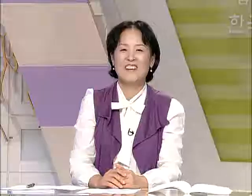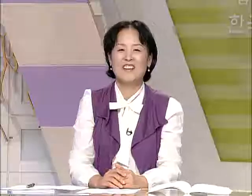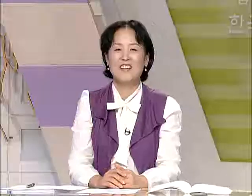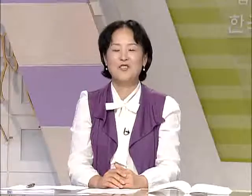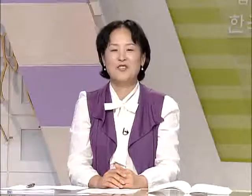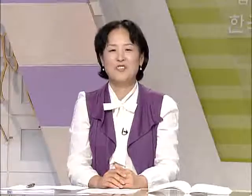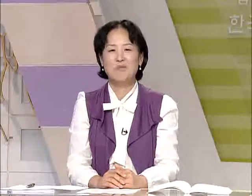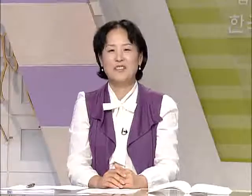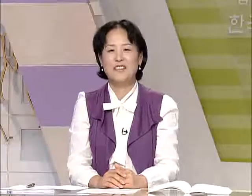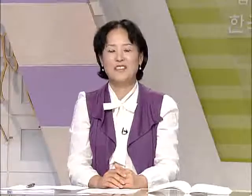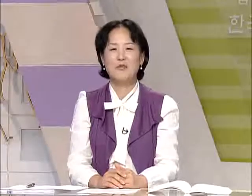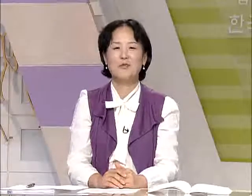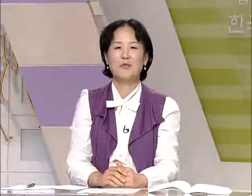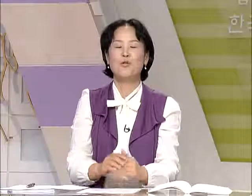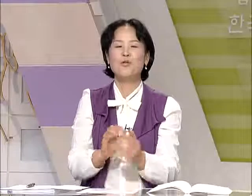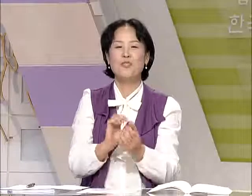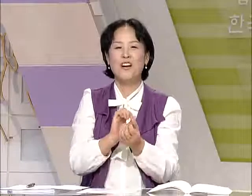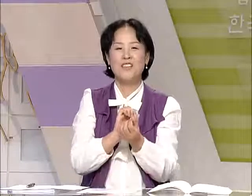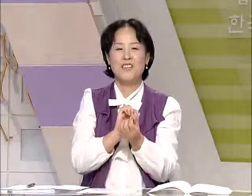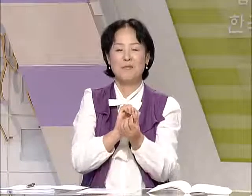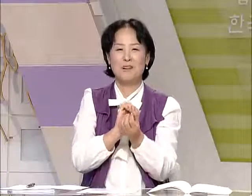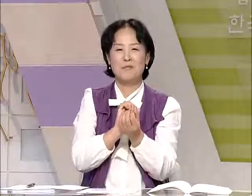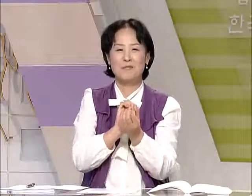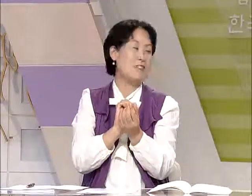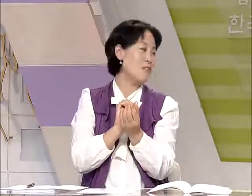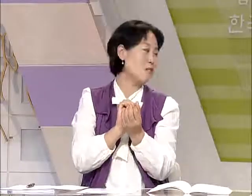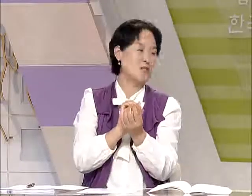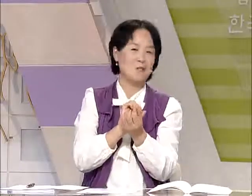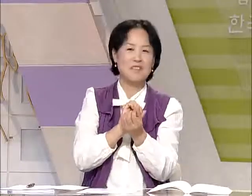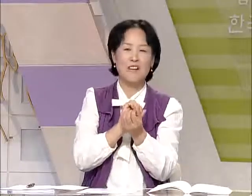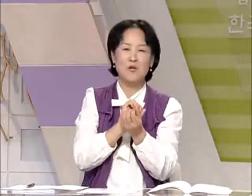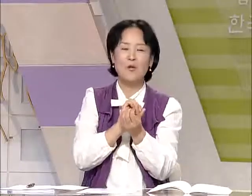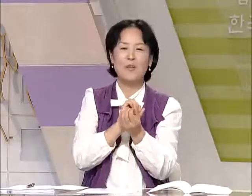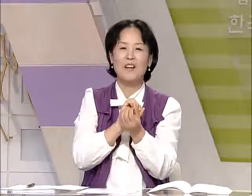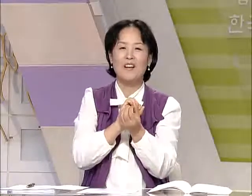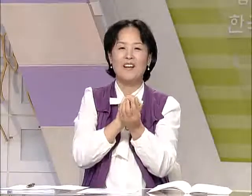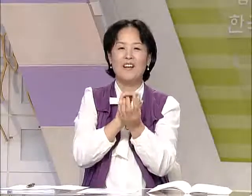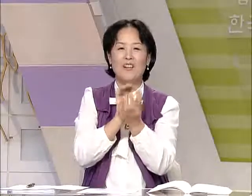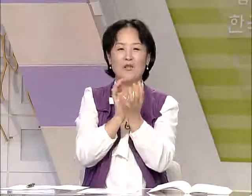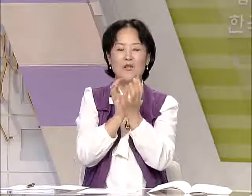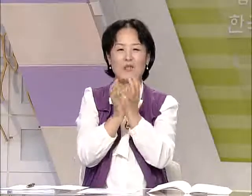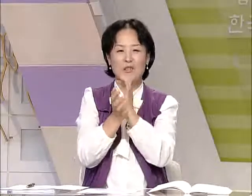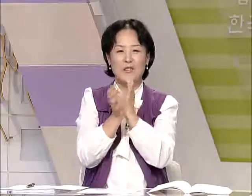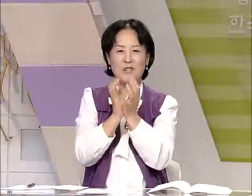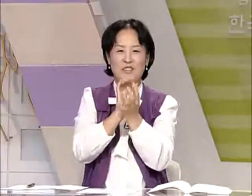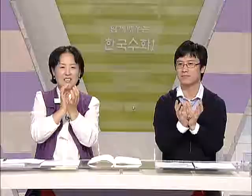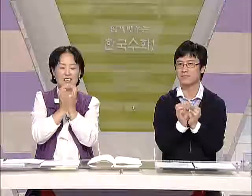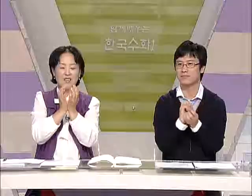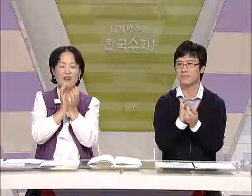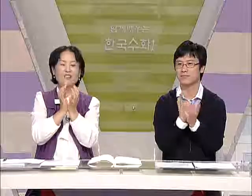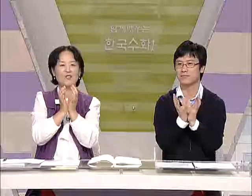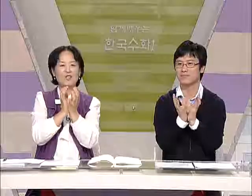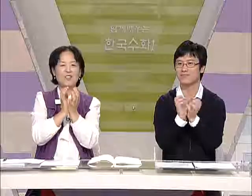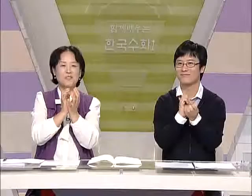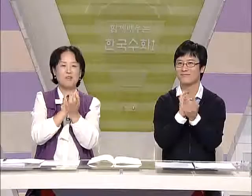네, 잘해주셨습니다. 자 여러분 꽃 수화가 하나 잠깐 말씀 드리고 싶은데 자 꽃 자 여러가지 수행이 있습니다.